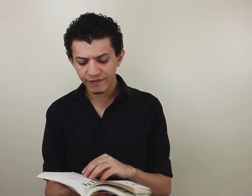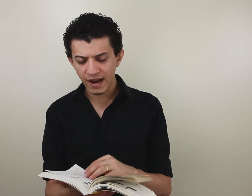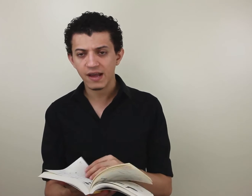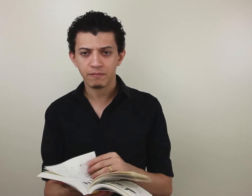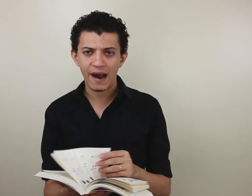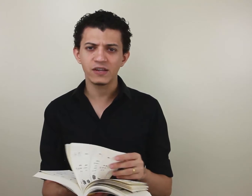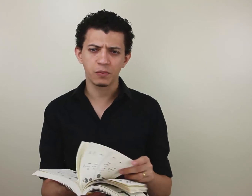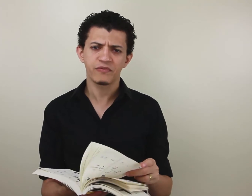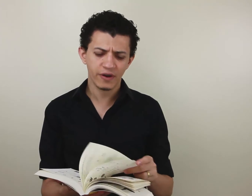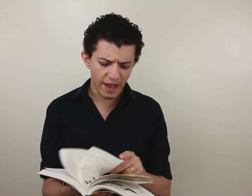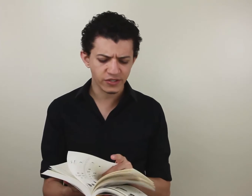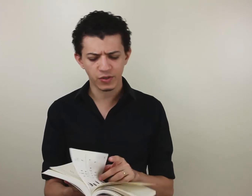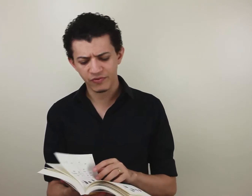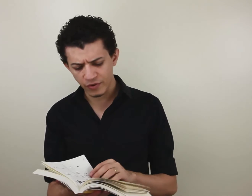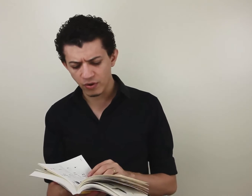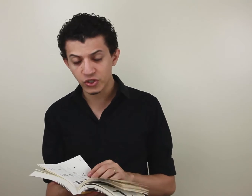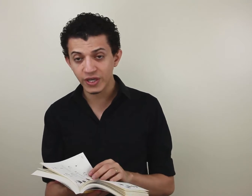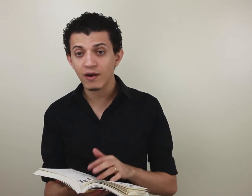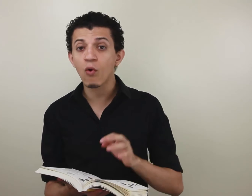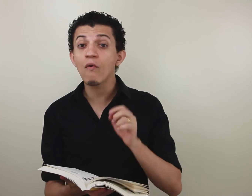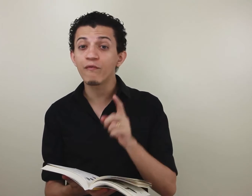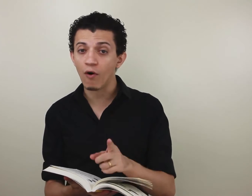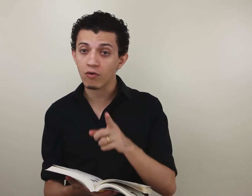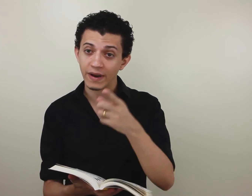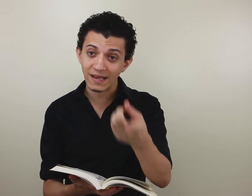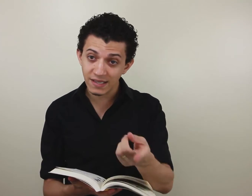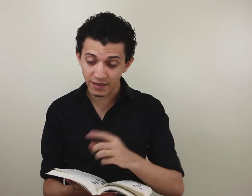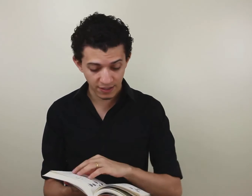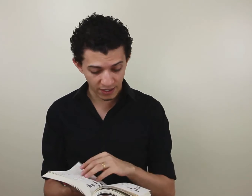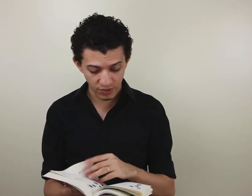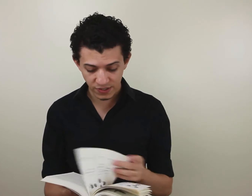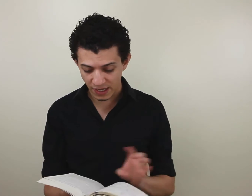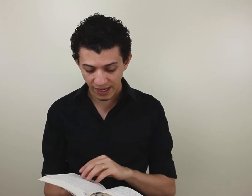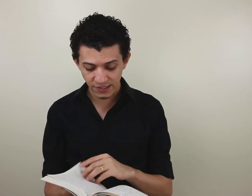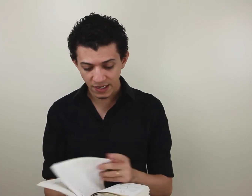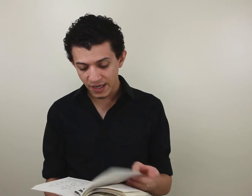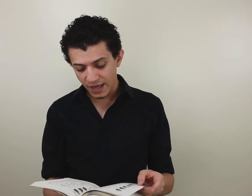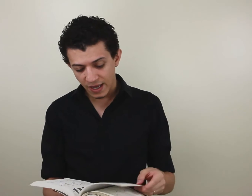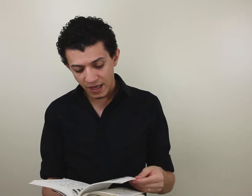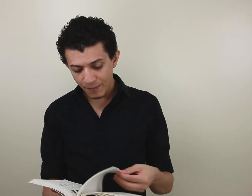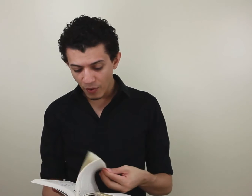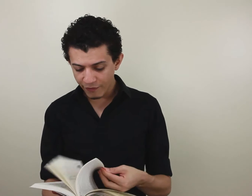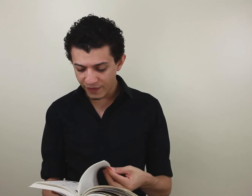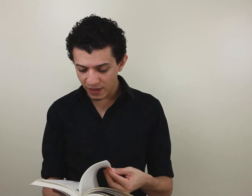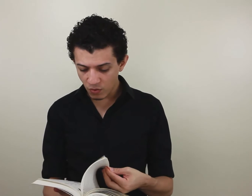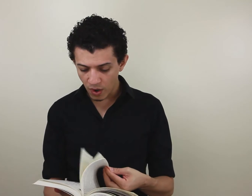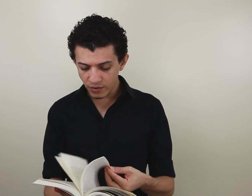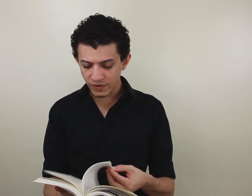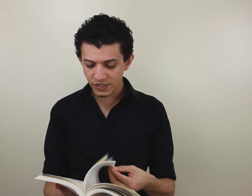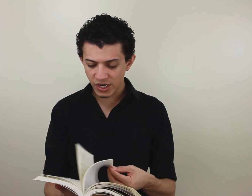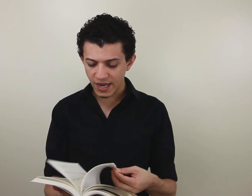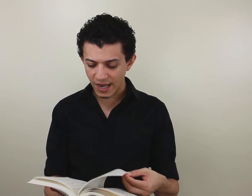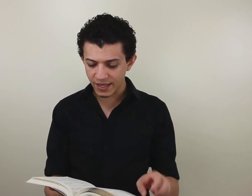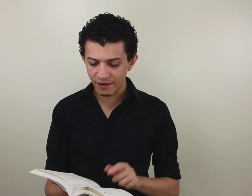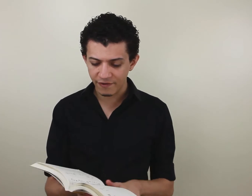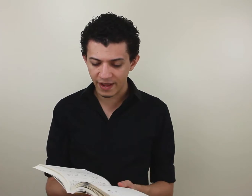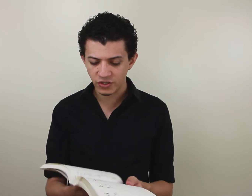falar mais sobre fonética, sobre fonologia, com foco na escrita da língua de sinais. E, por fim, quando você chegar aqui na frente,